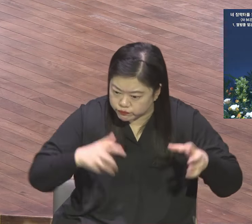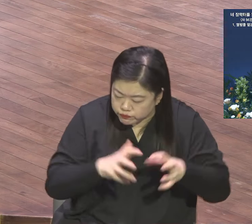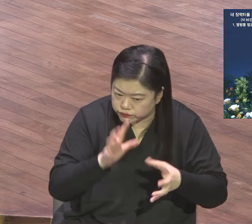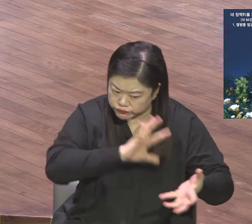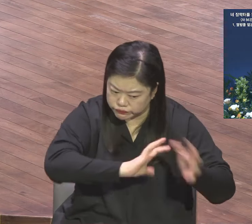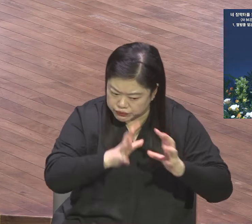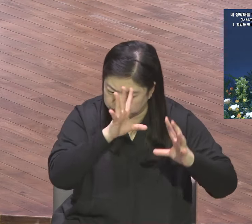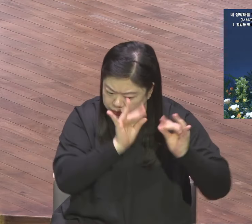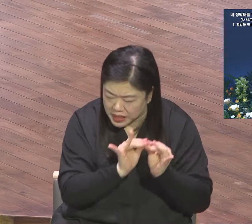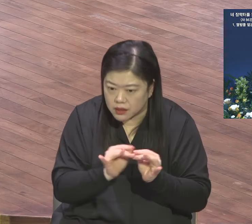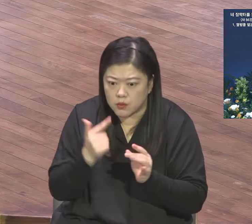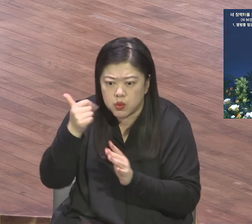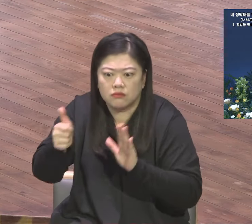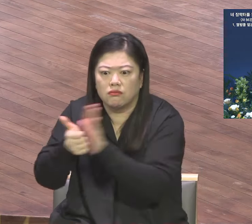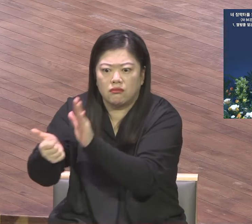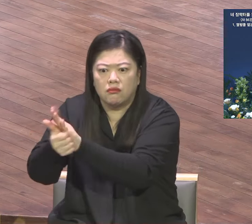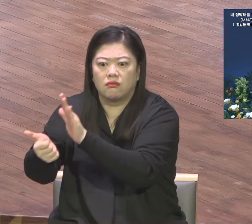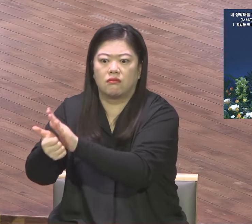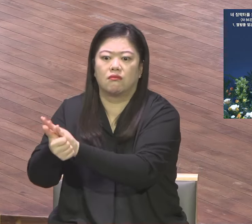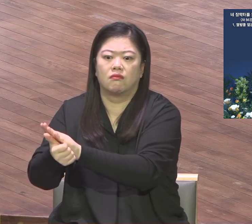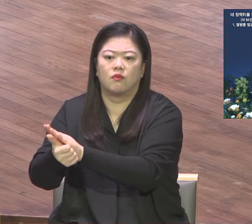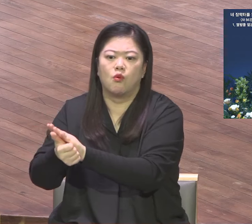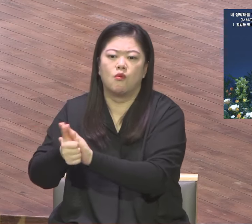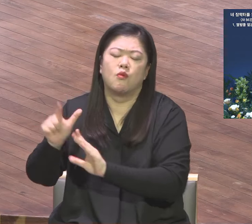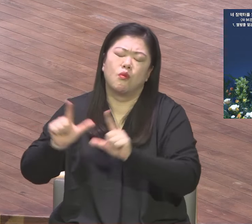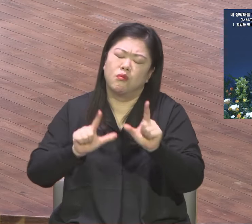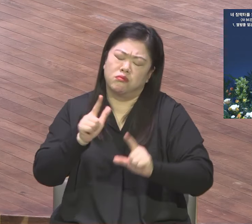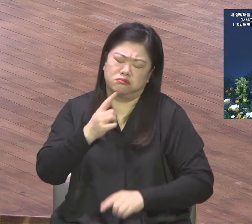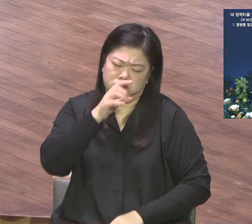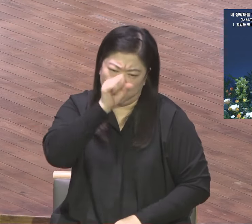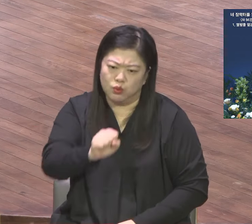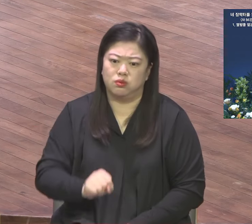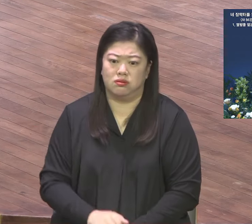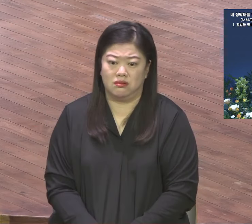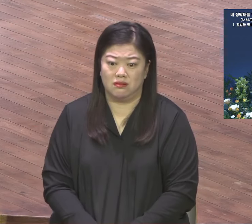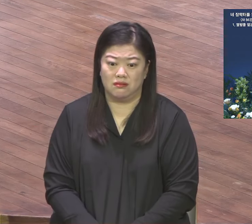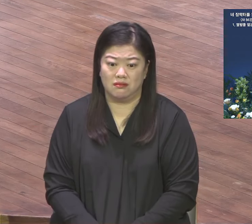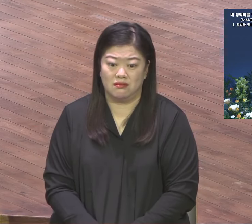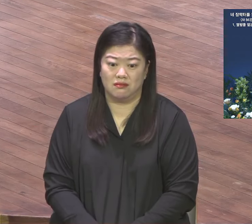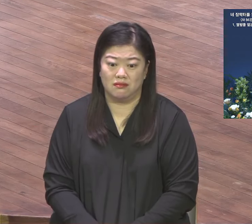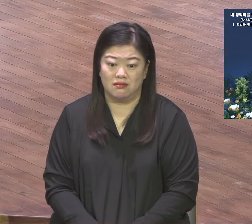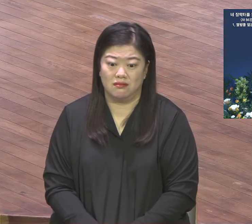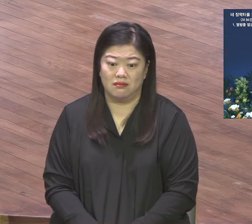성령의 작품이야 그 작품 그게 성령 장로들 인격이에요.